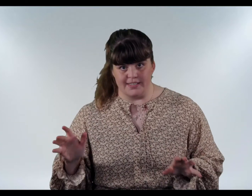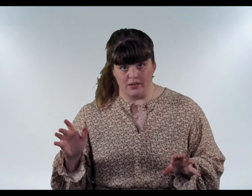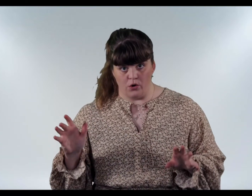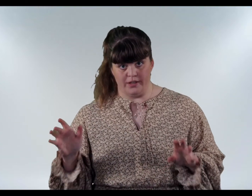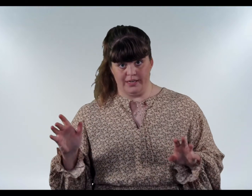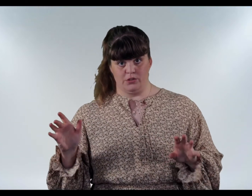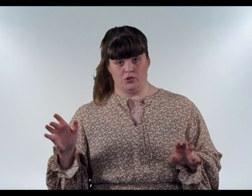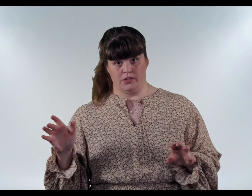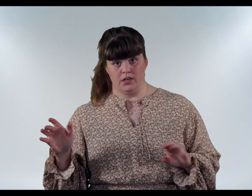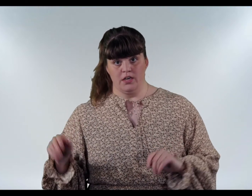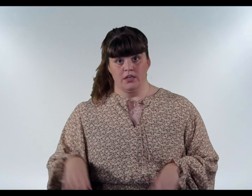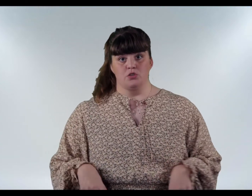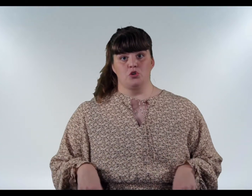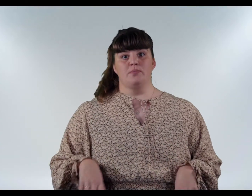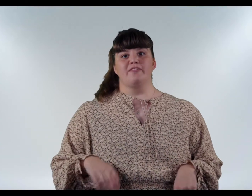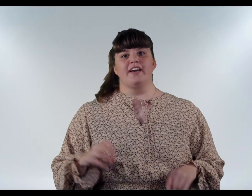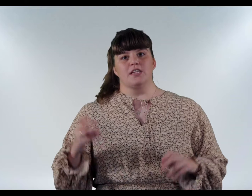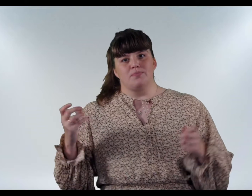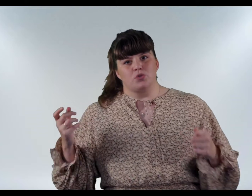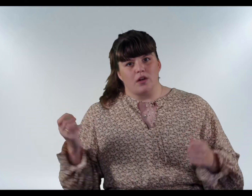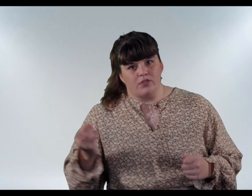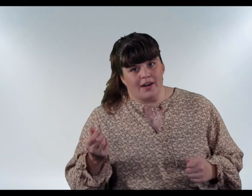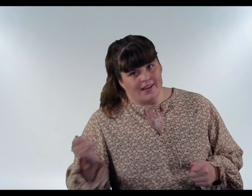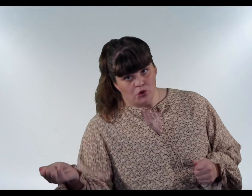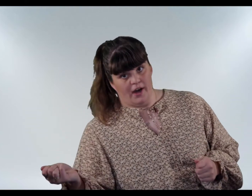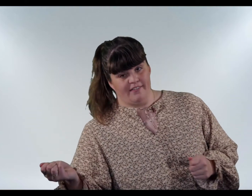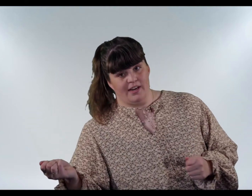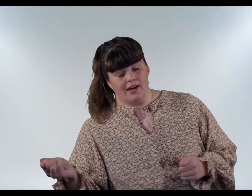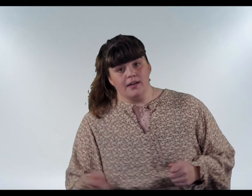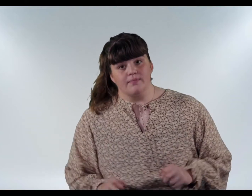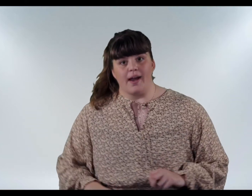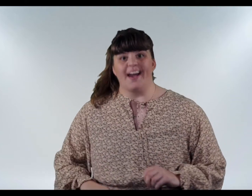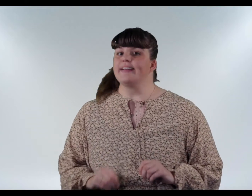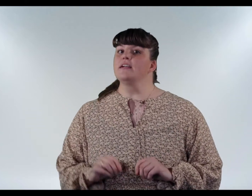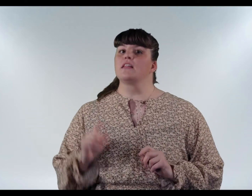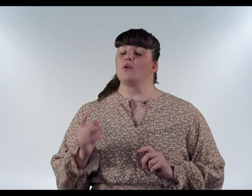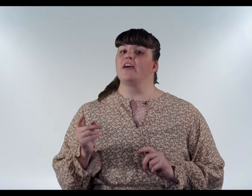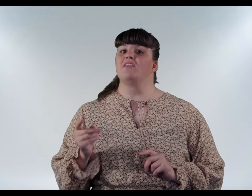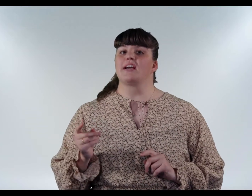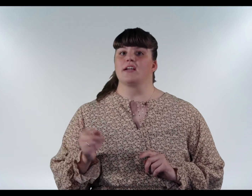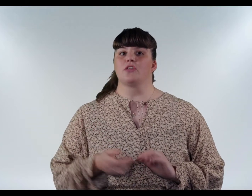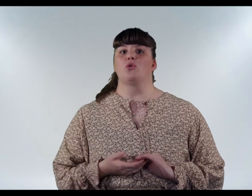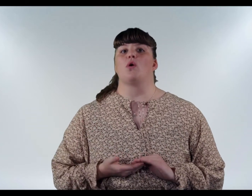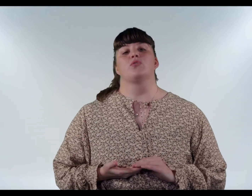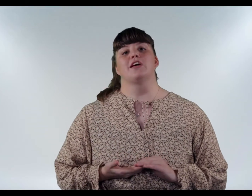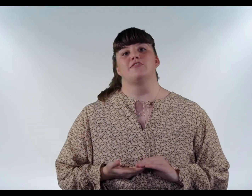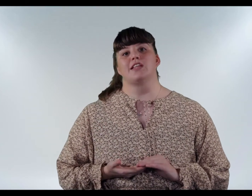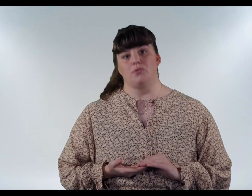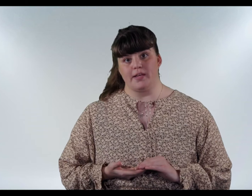orðið leiðtóar. Sumir fæðast með svona ákveðna leiðtóa hæfileika, en þá hæfileika er hægt að þróa og það ætlum við að tala um hér i dag.